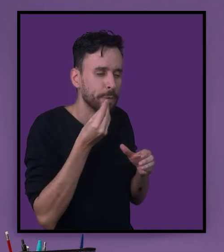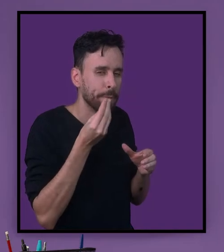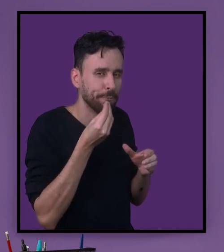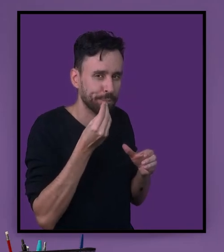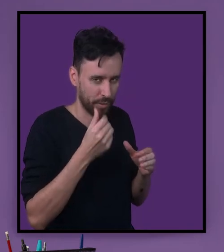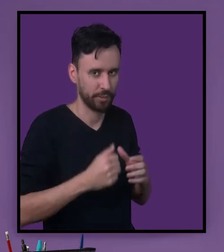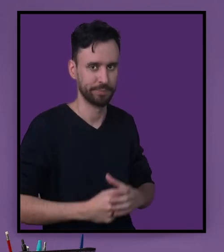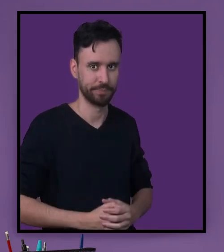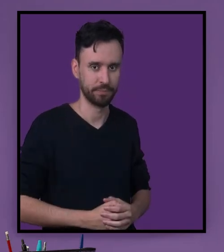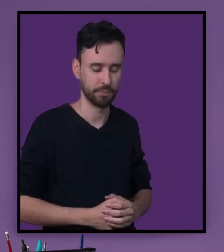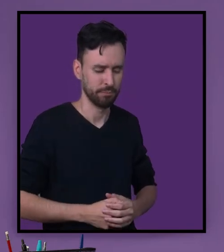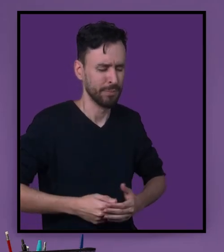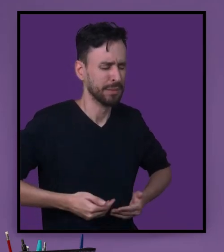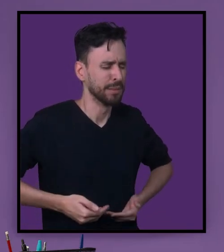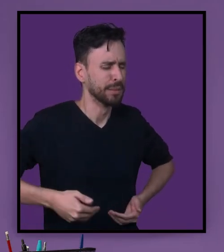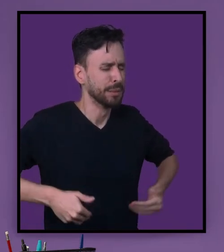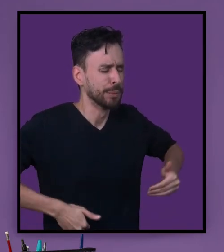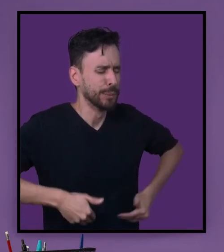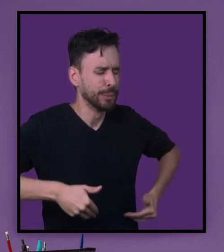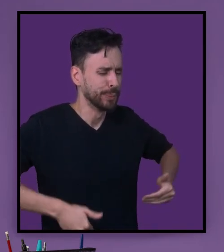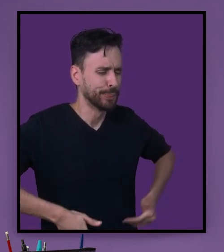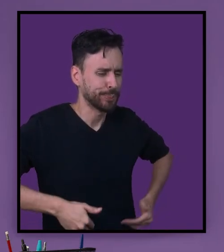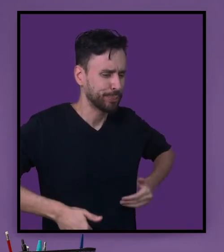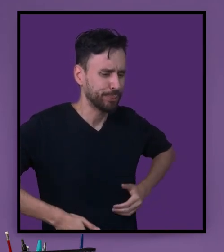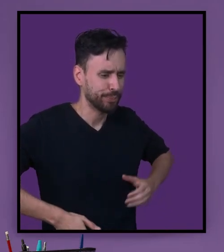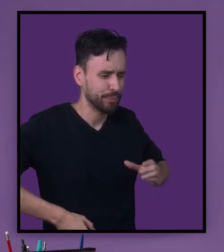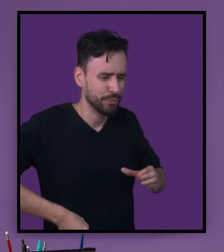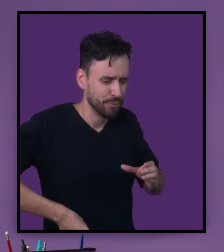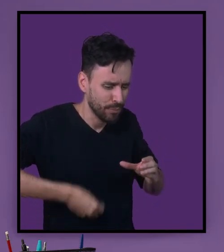Com muita fome, ele come incansavelmente.